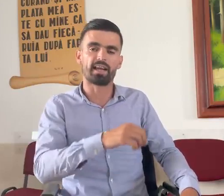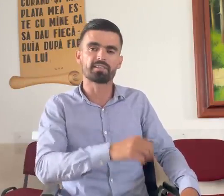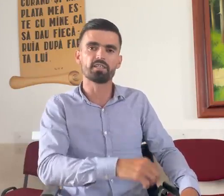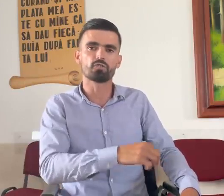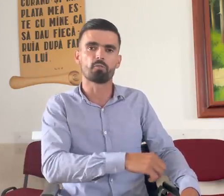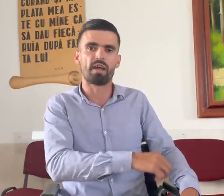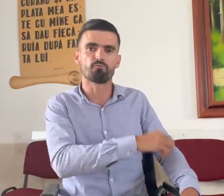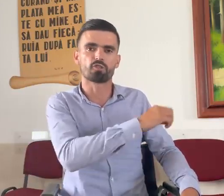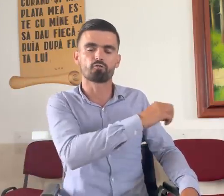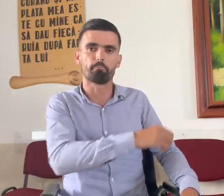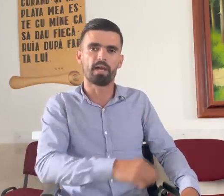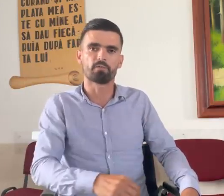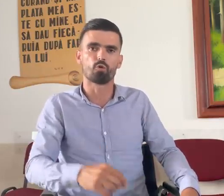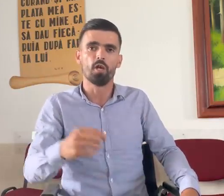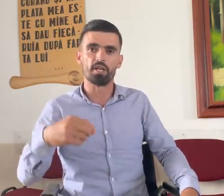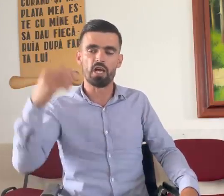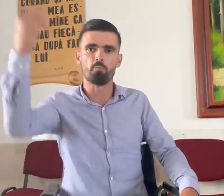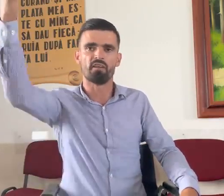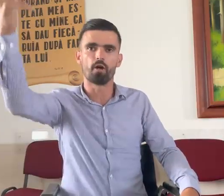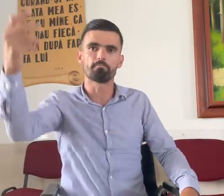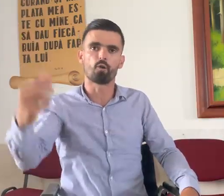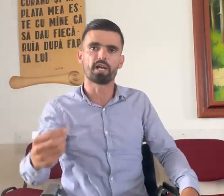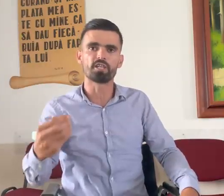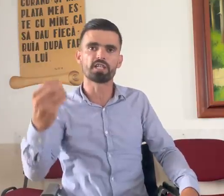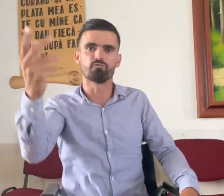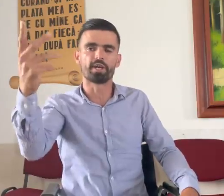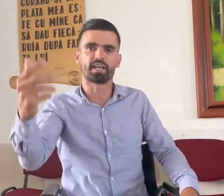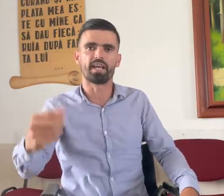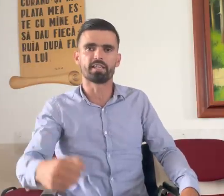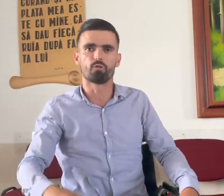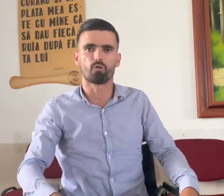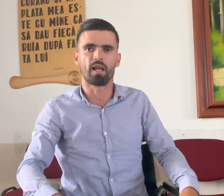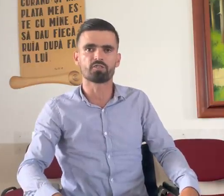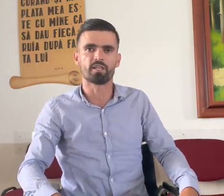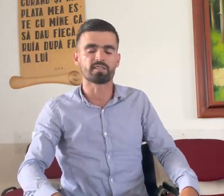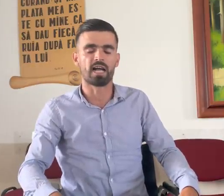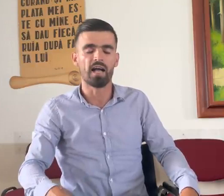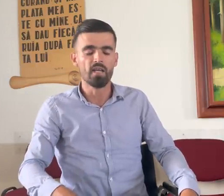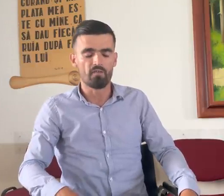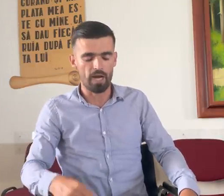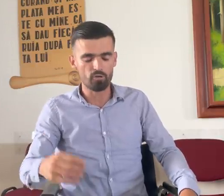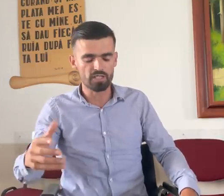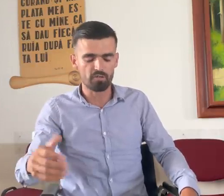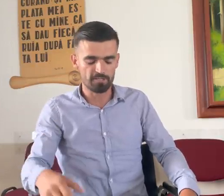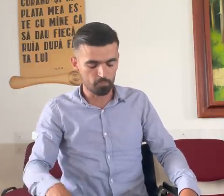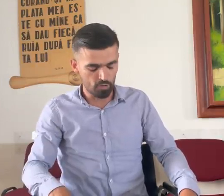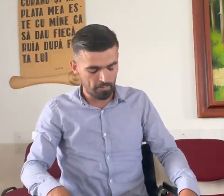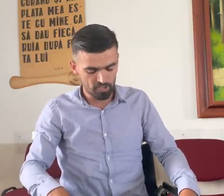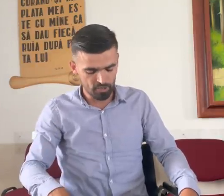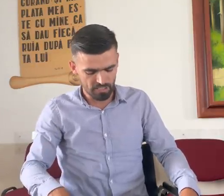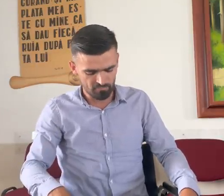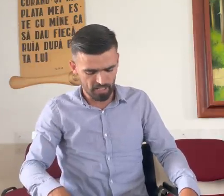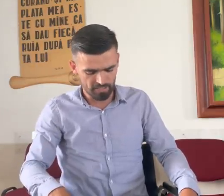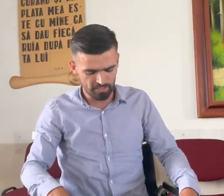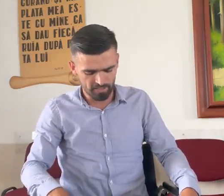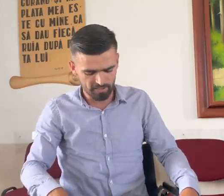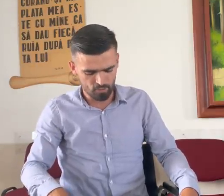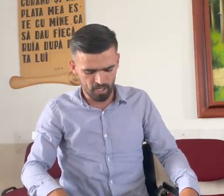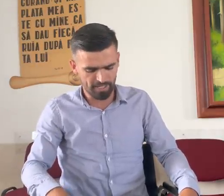existi cum ai fost cu Petru, eu mă voi pocăi și voi crede lucrul acesta. Vreau să vă spun, am ieșit afară din închisoare,